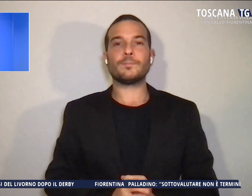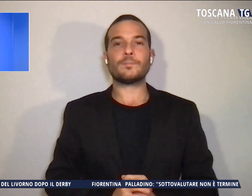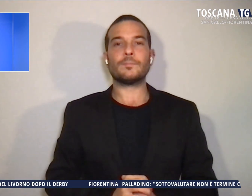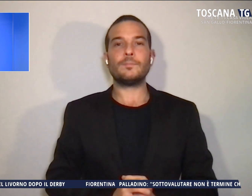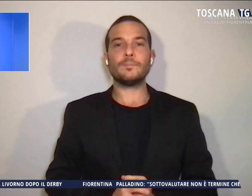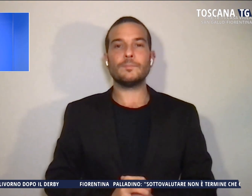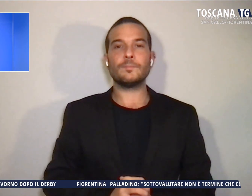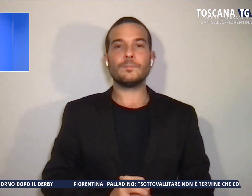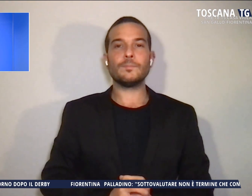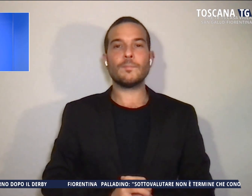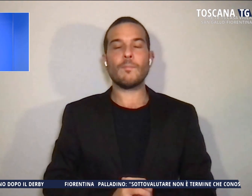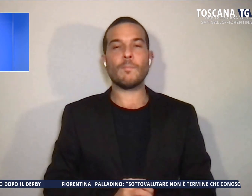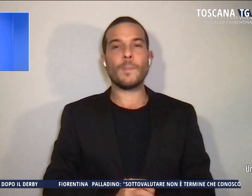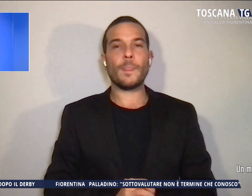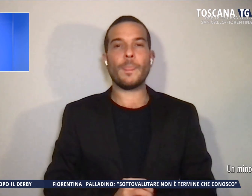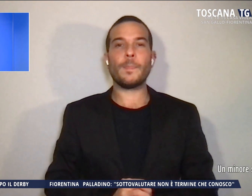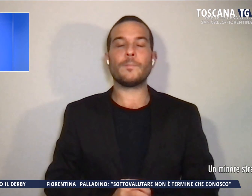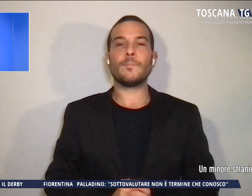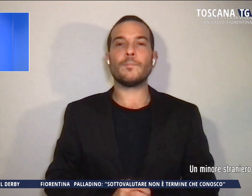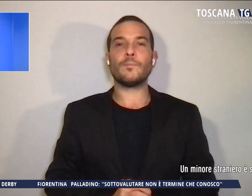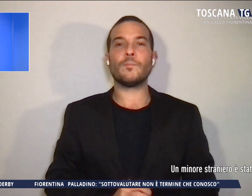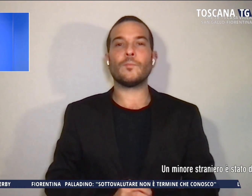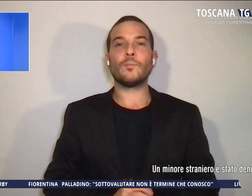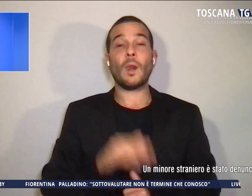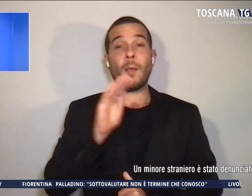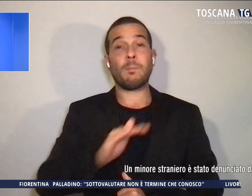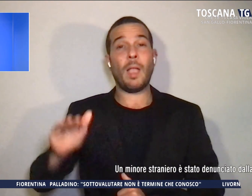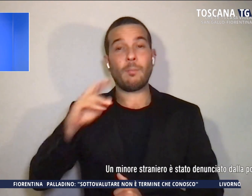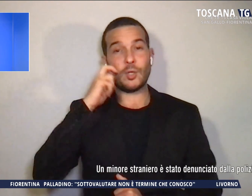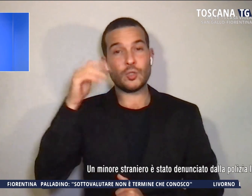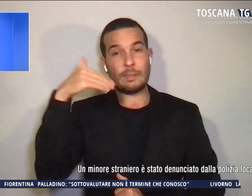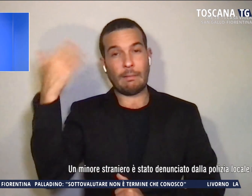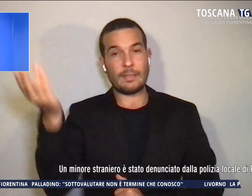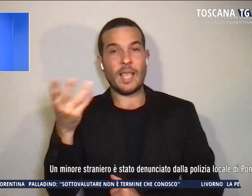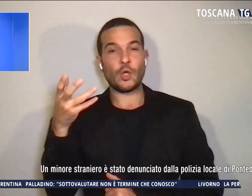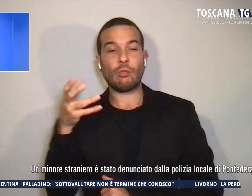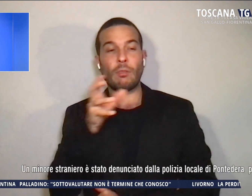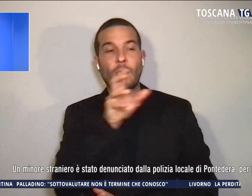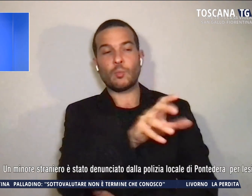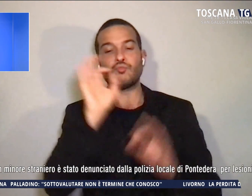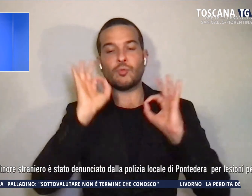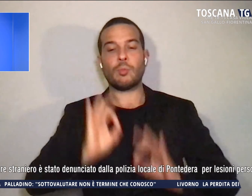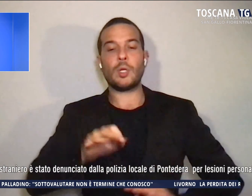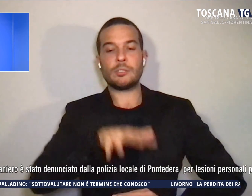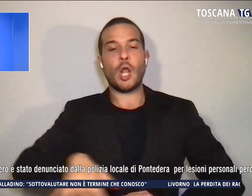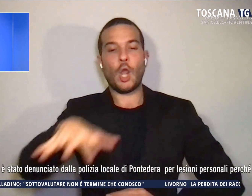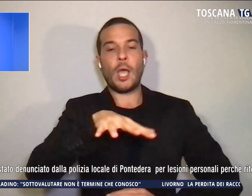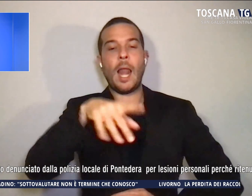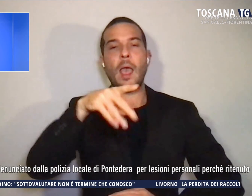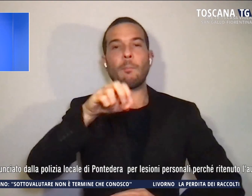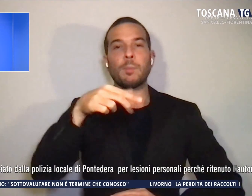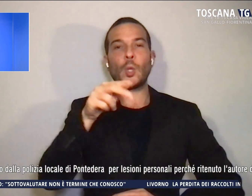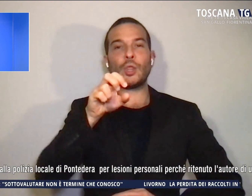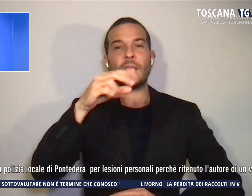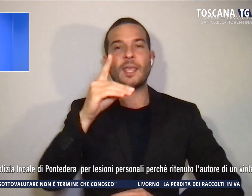Un minore sarniero è stato denunciato dalla polizia locale di Pontedera per lesioni